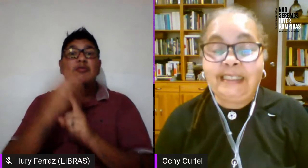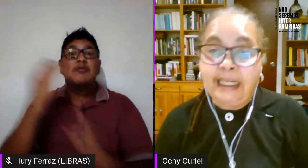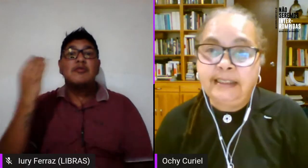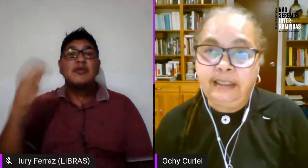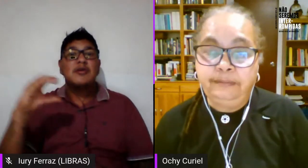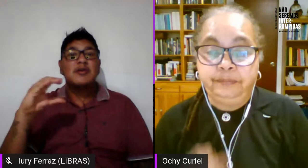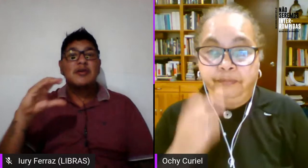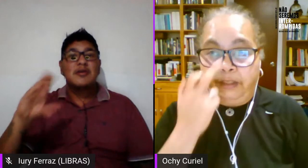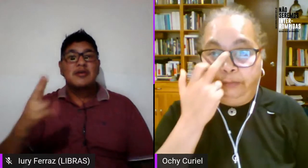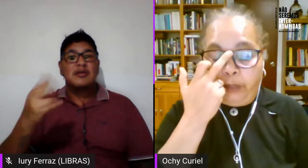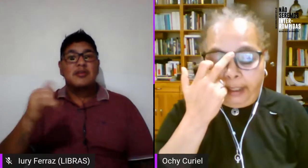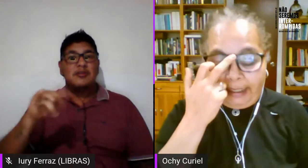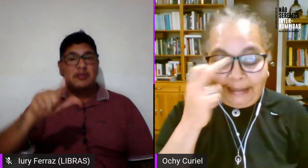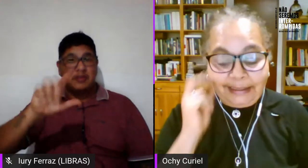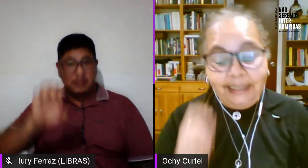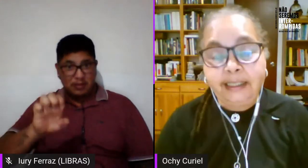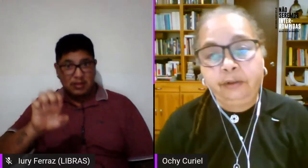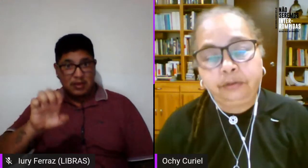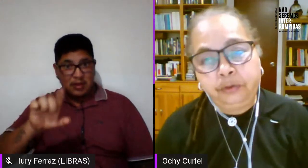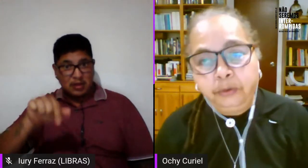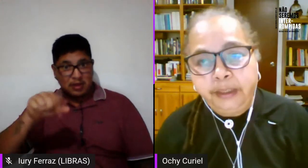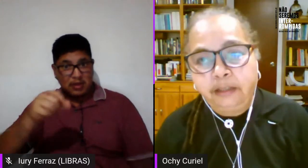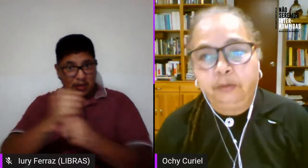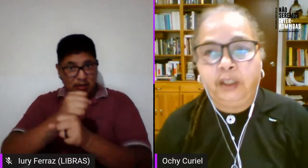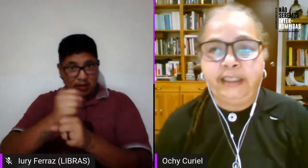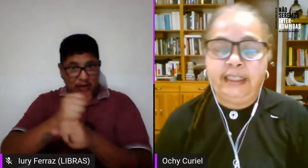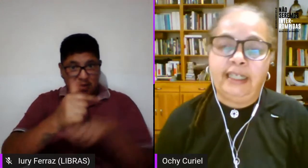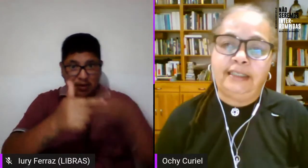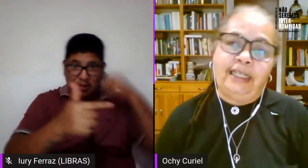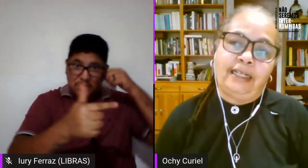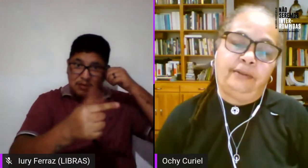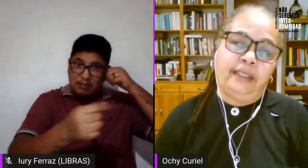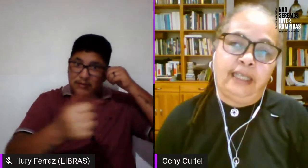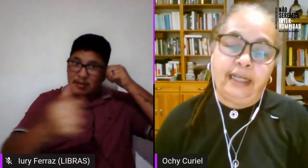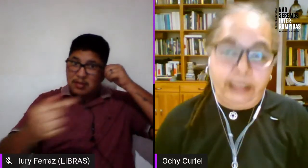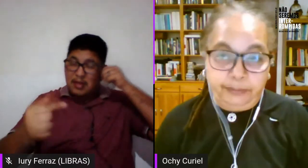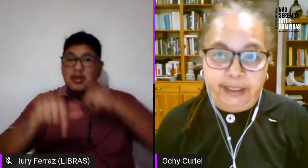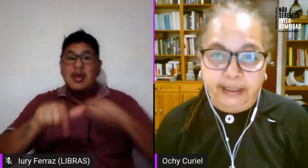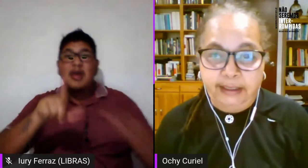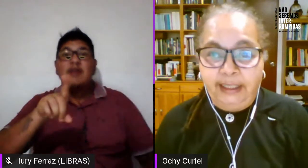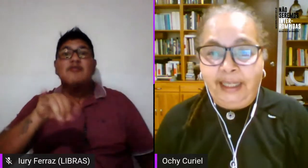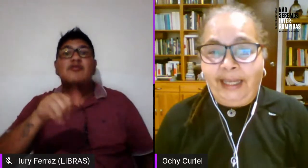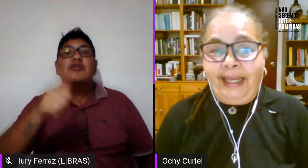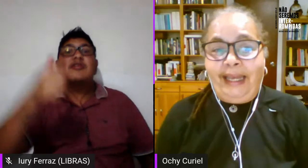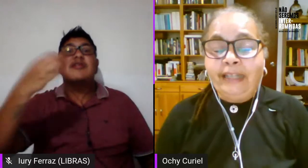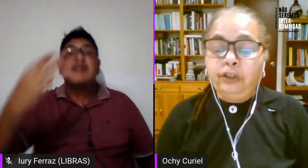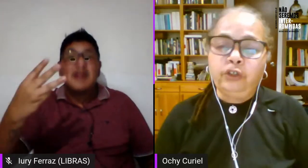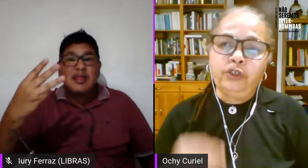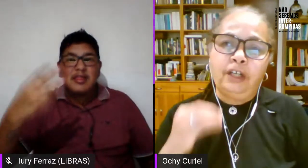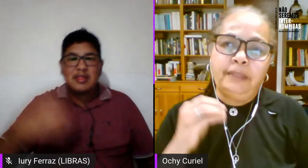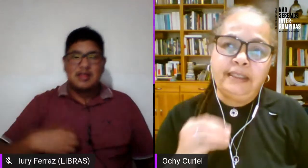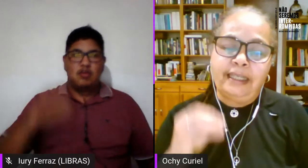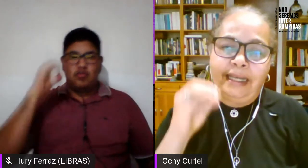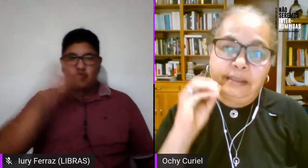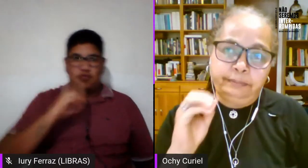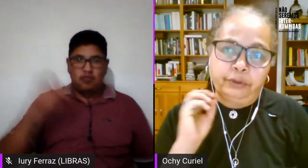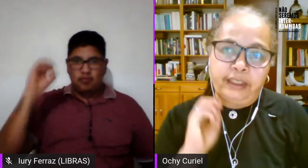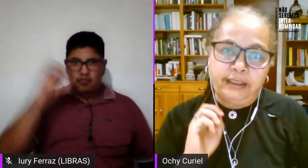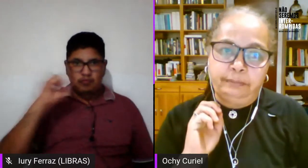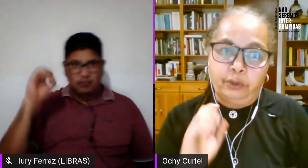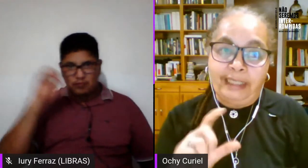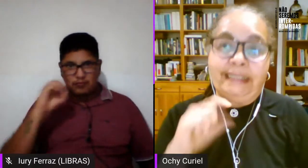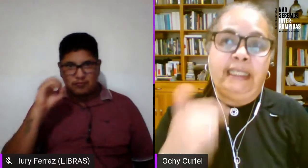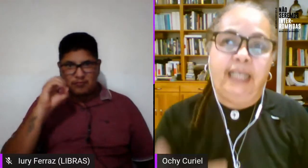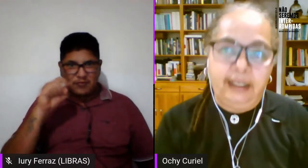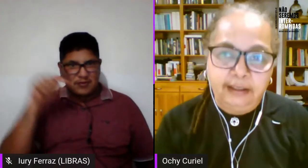2007 fue el 13 de octubre como el día de las rebeldías lésbicas esto no solamente es